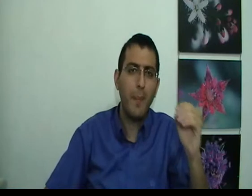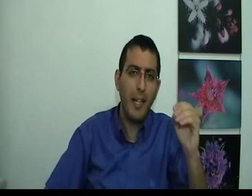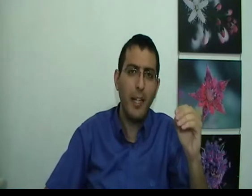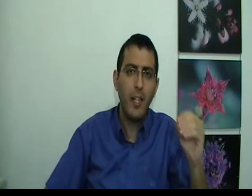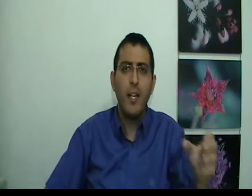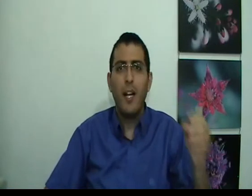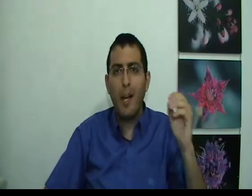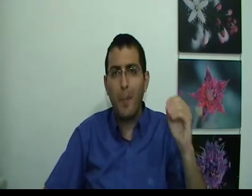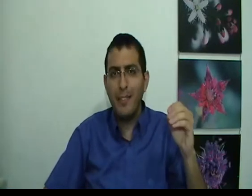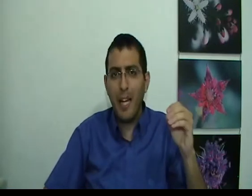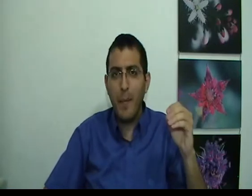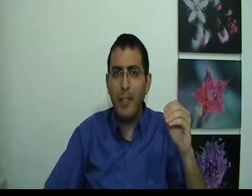מה אני לחפש את האמת